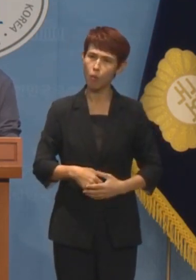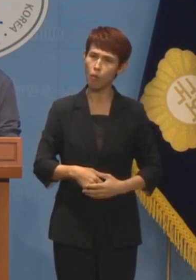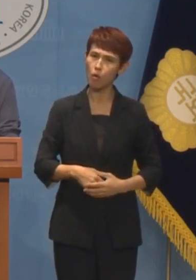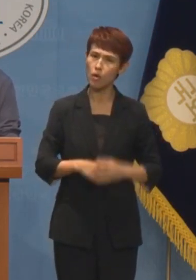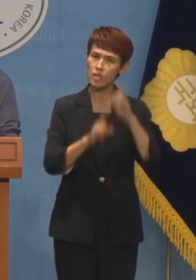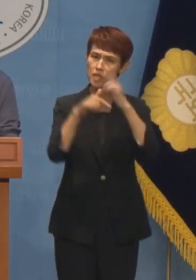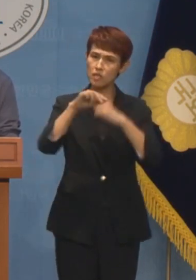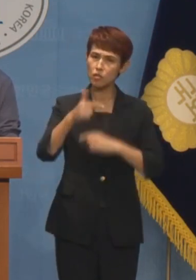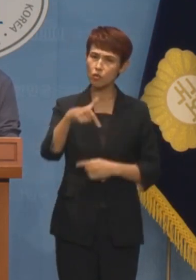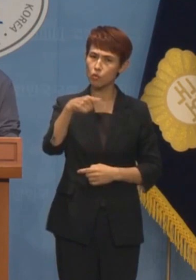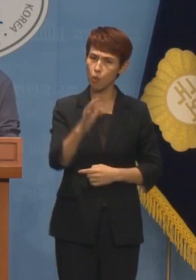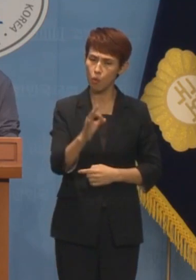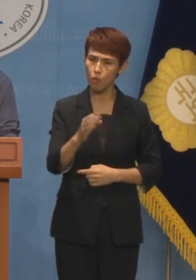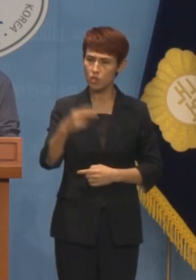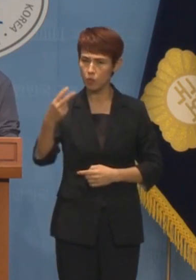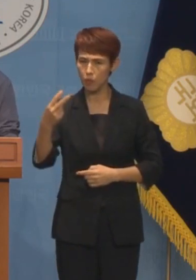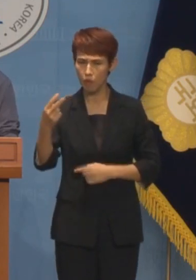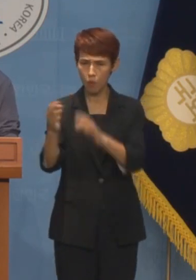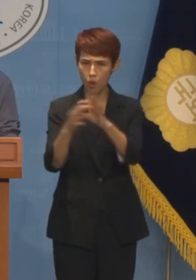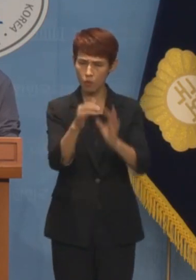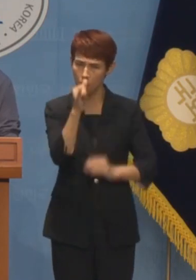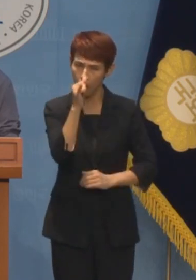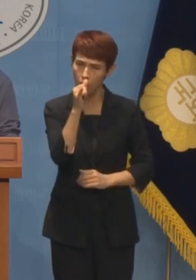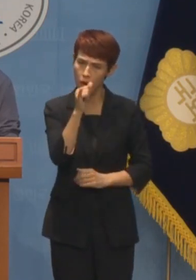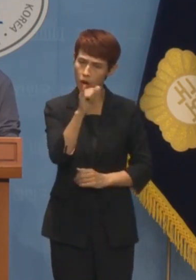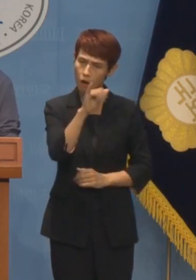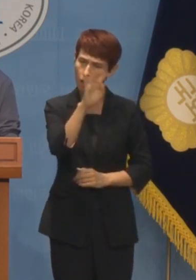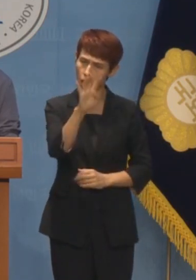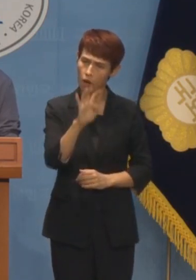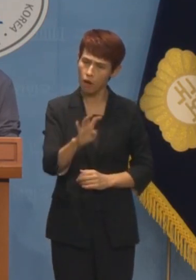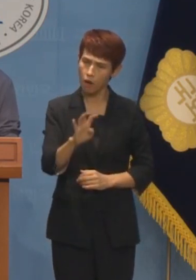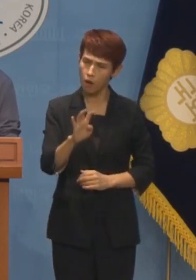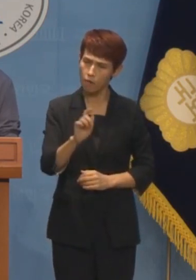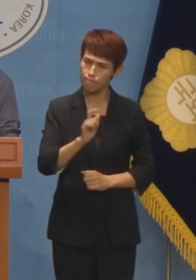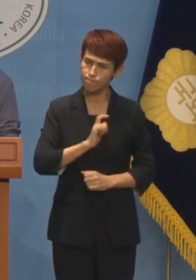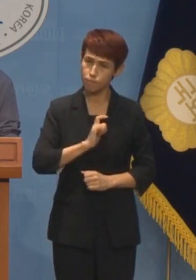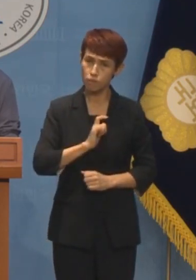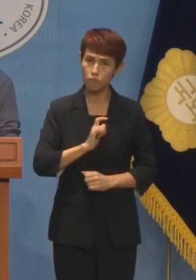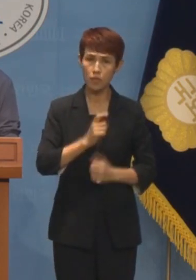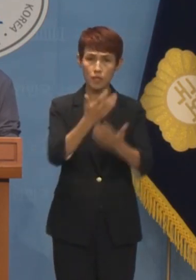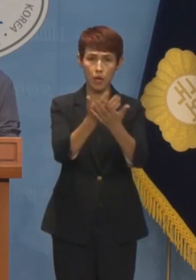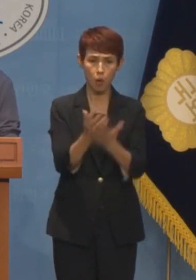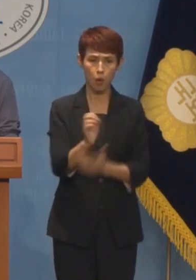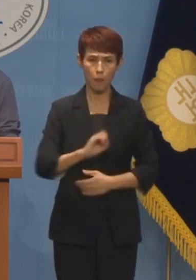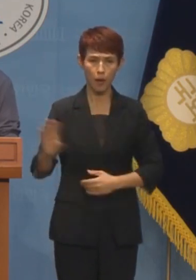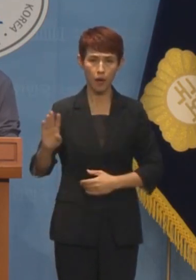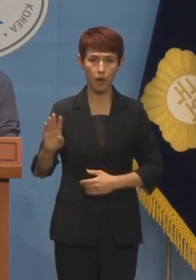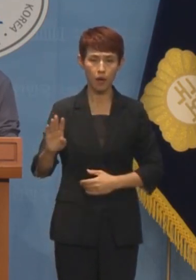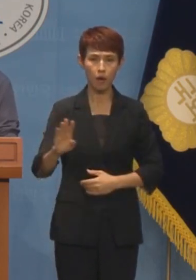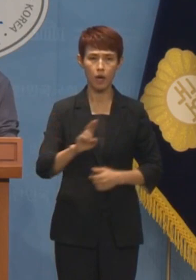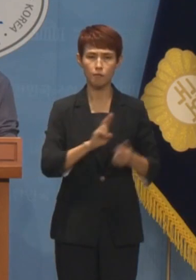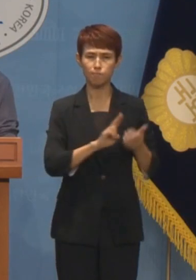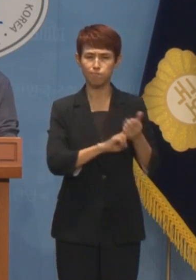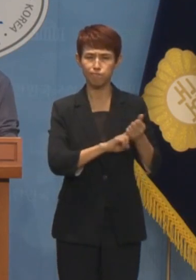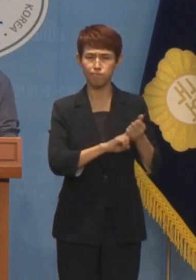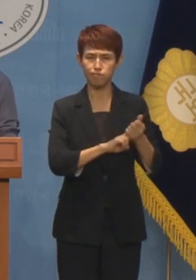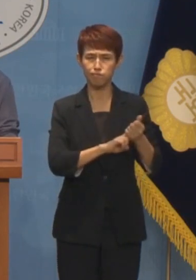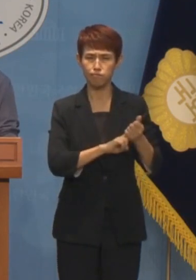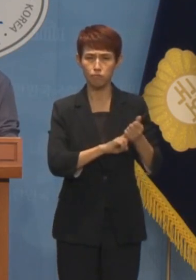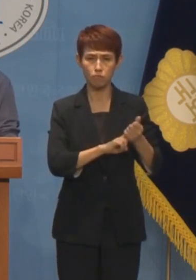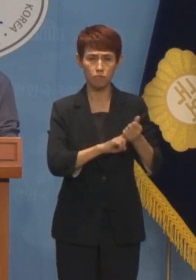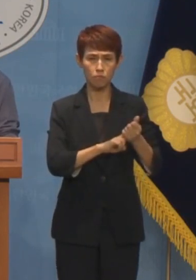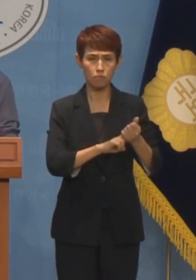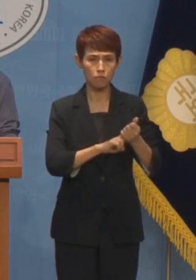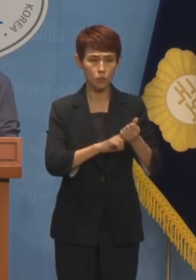신빙성이 부여되고 있습니다. 도대체 자료를 폐기하며 감추려는 결정 과정의